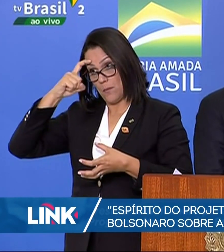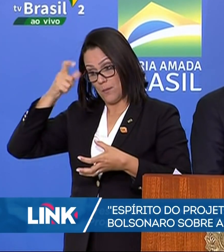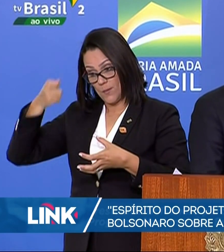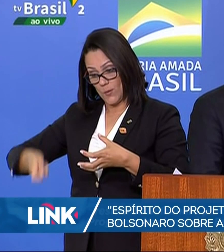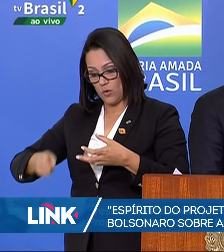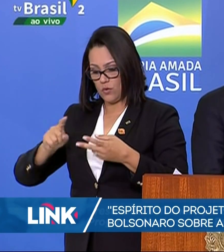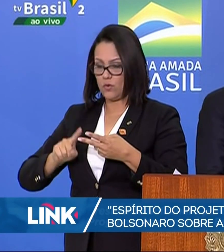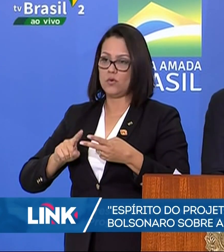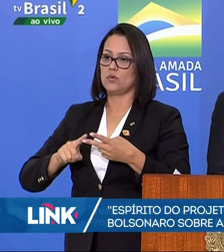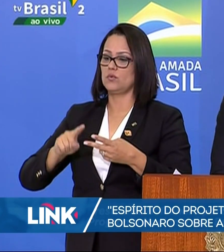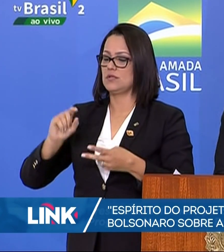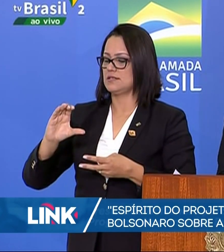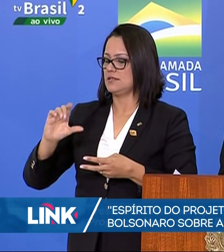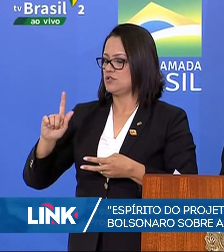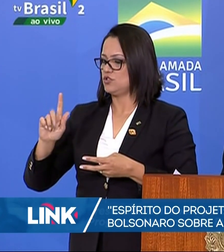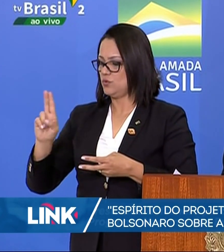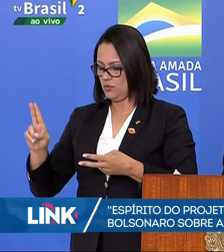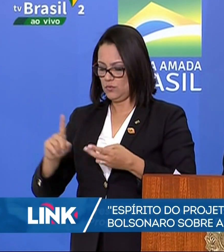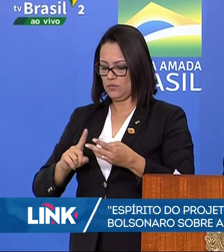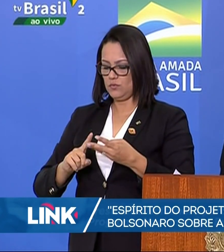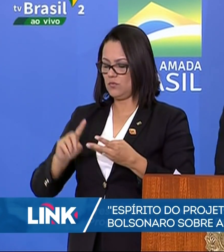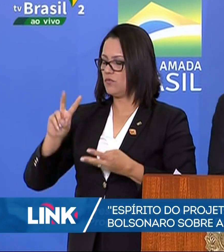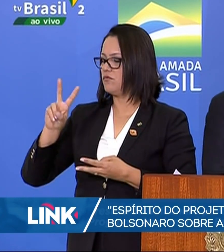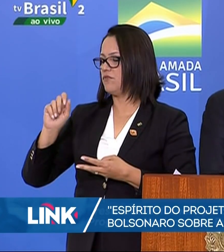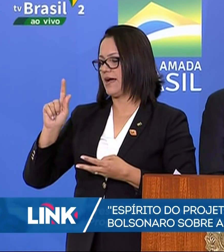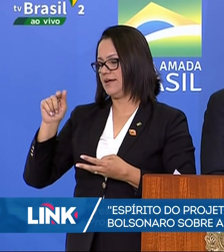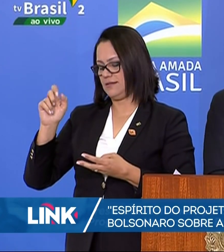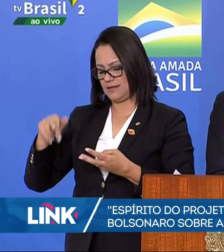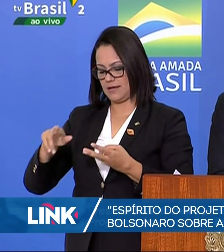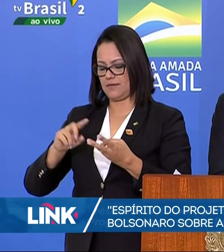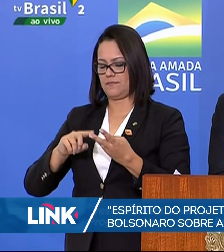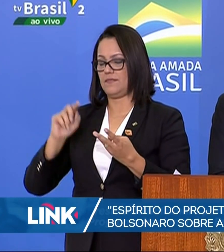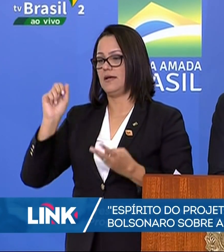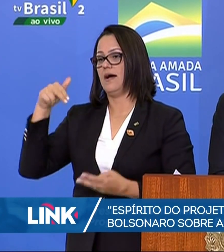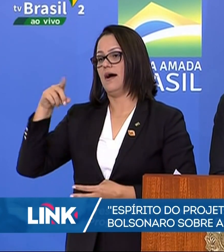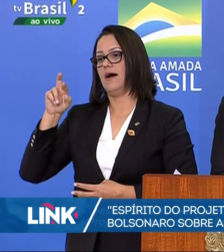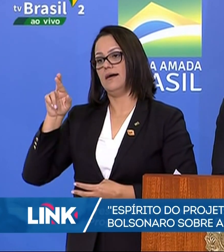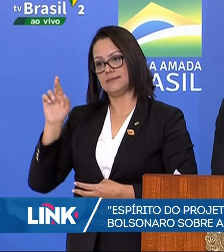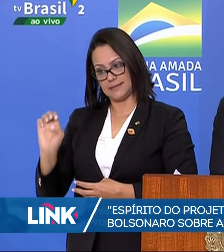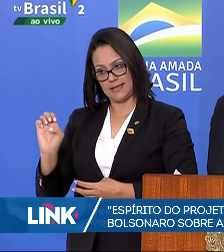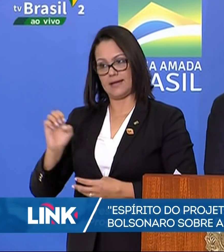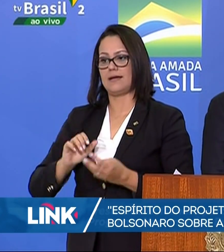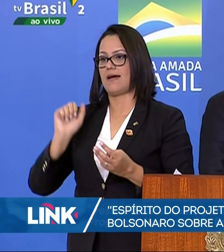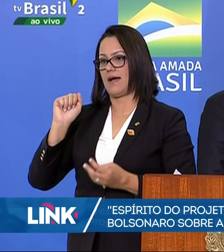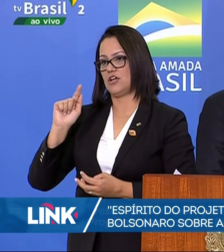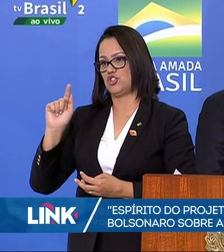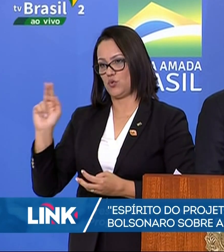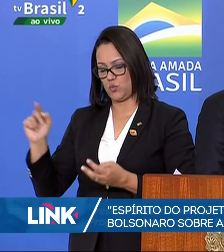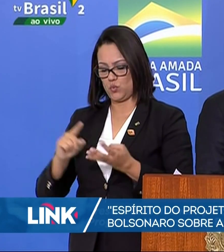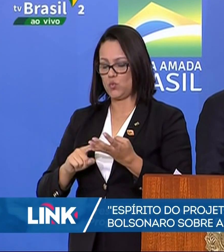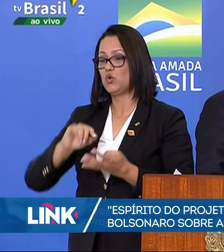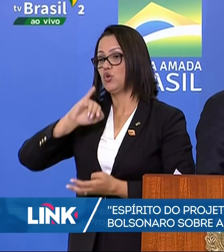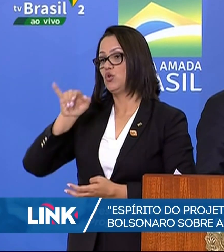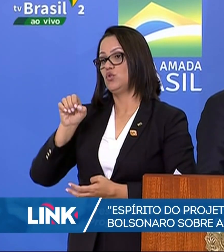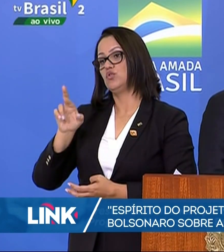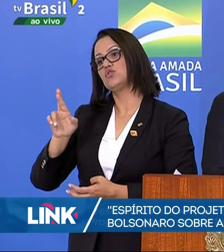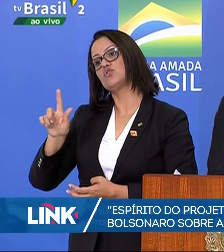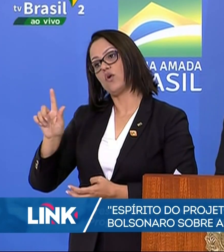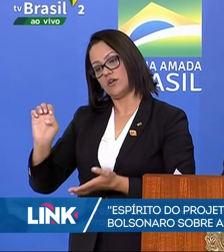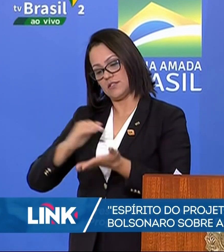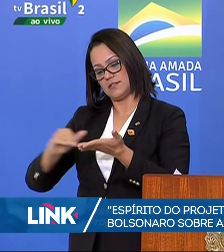o Wagner, CGU, o André, da AGU, e o Jorge, da Secretaria